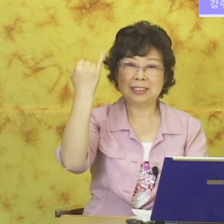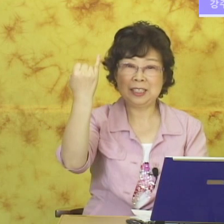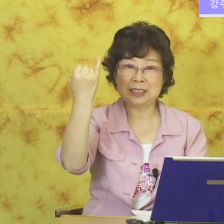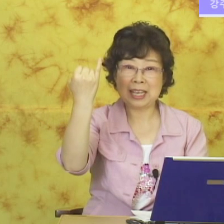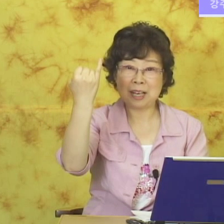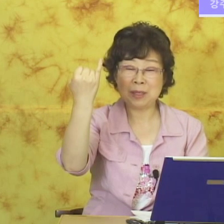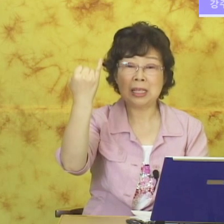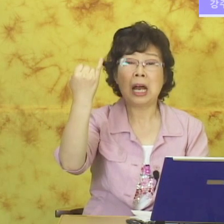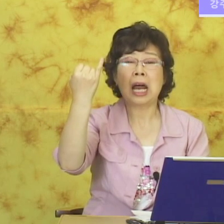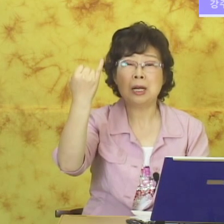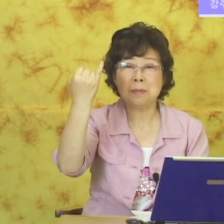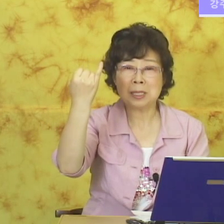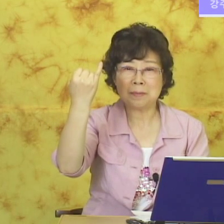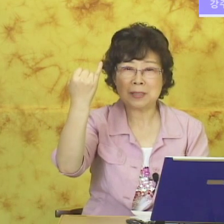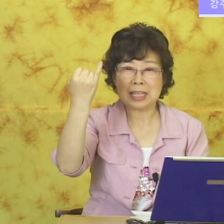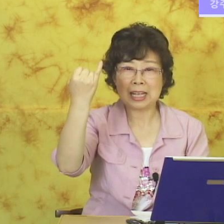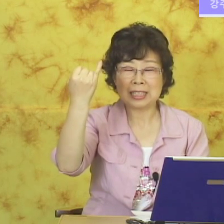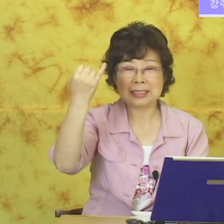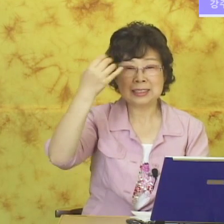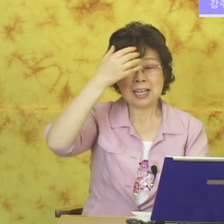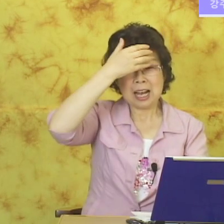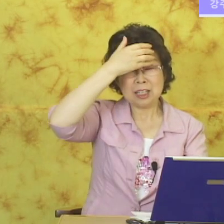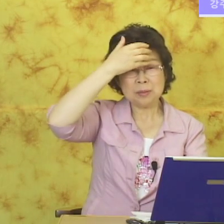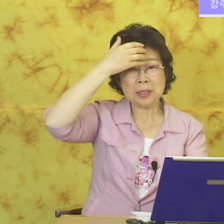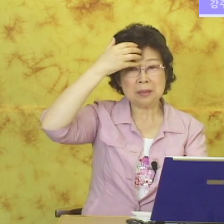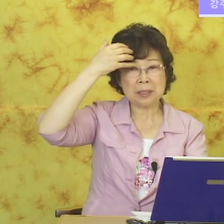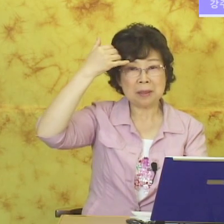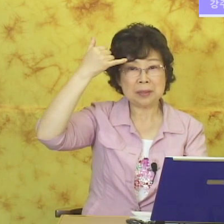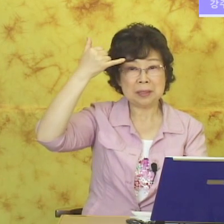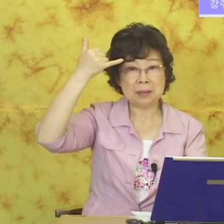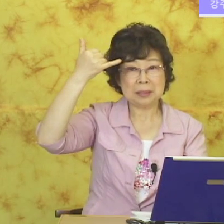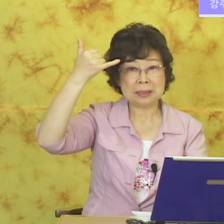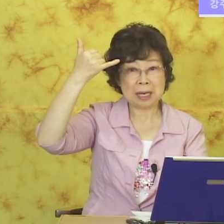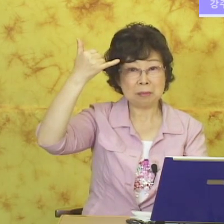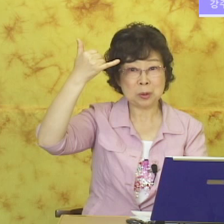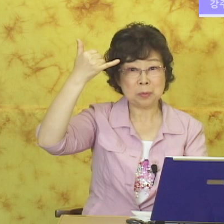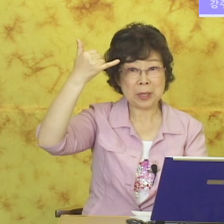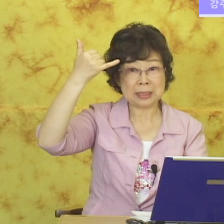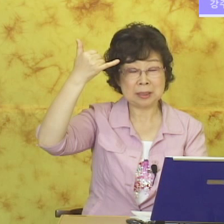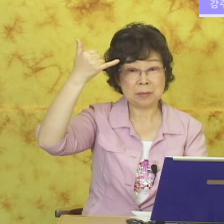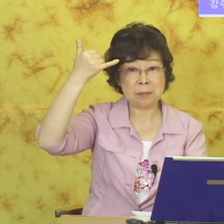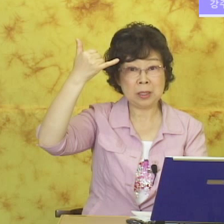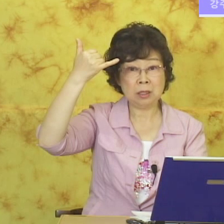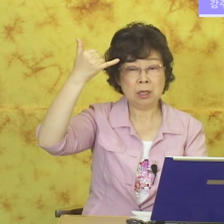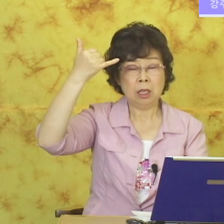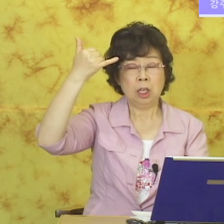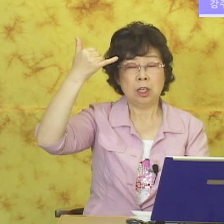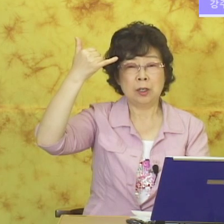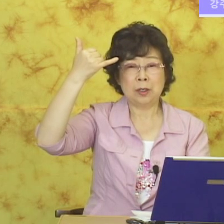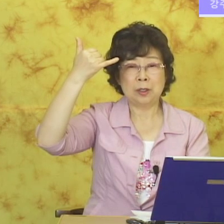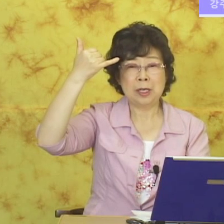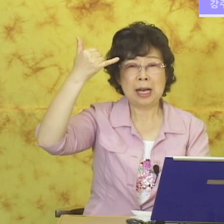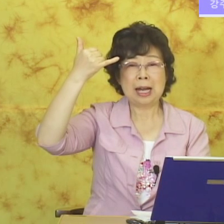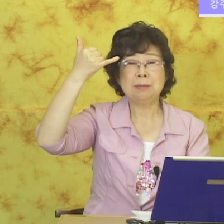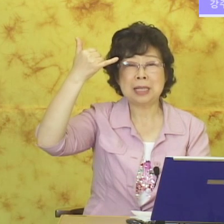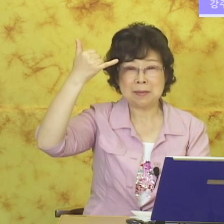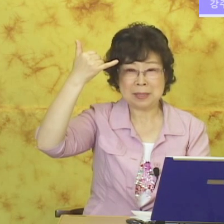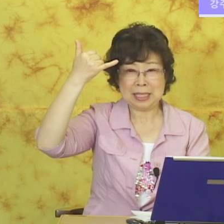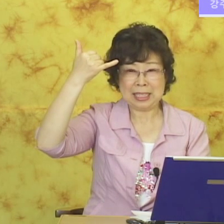여자 하면 할머니입니다. 한꺼번에 이렇게 하면요. 사람 손 모양처럼 하면 할아버지 할머니.